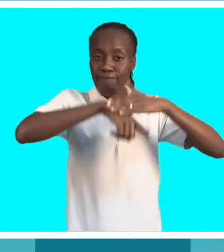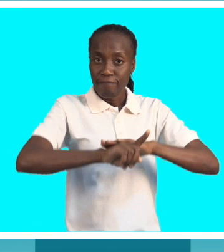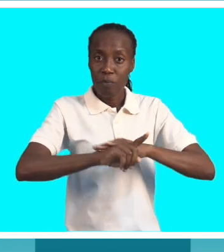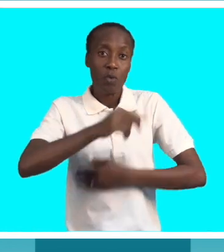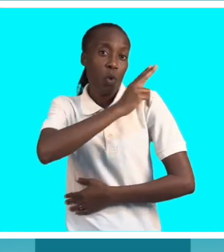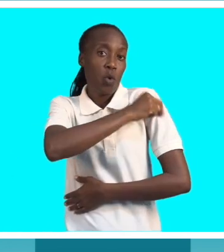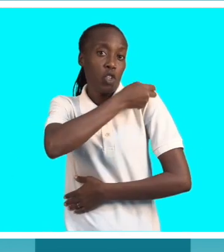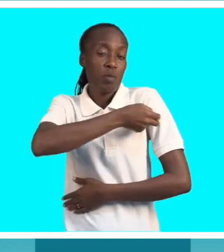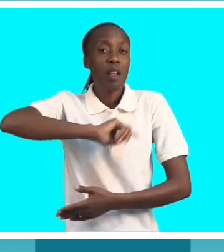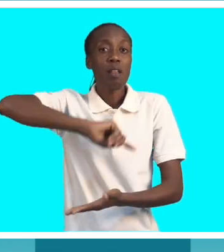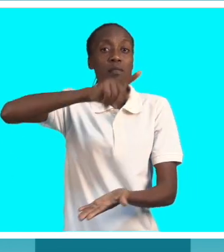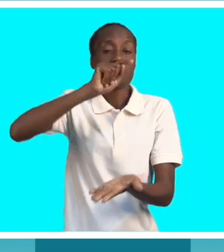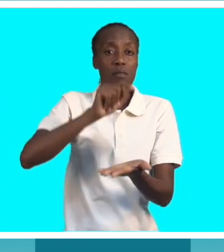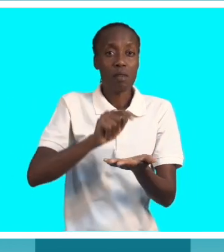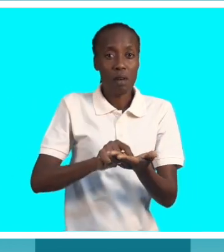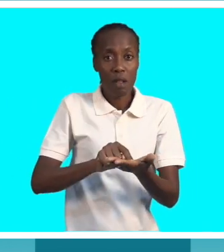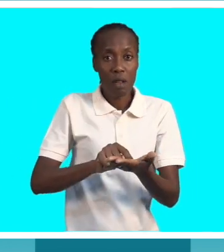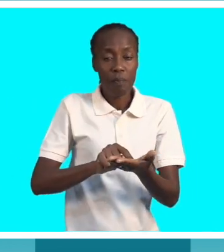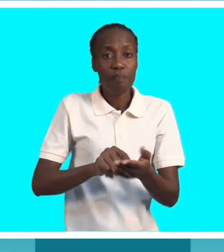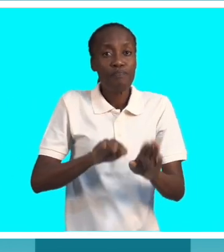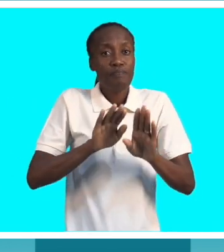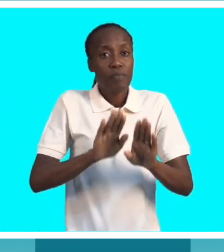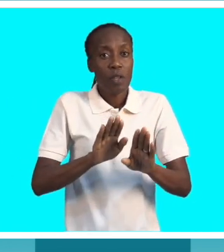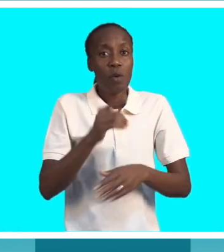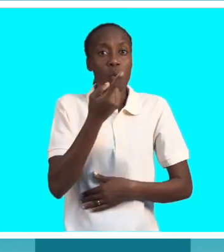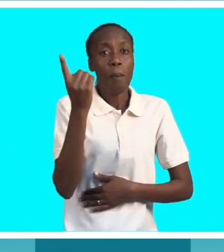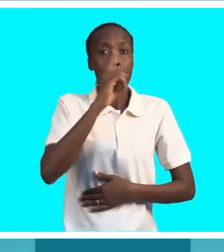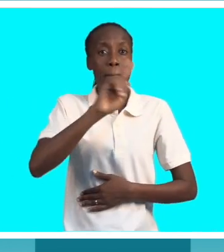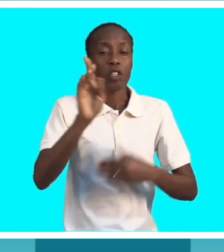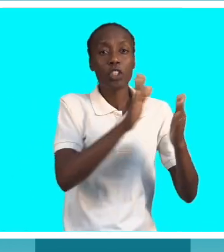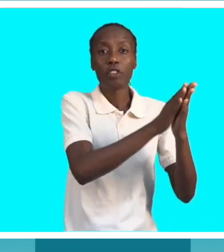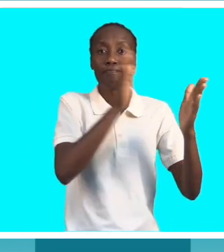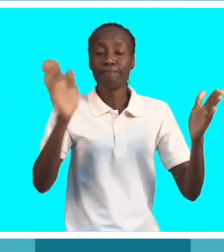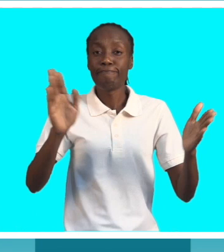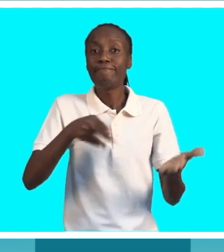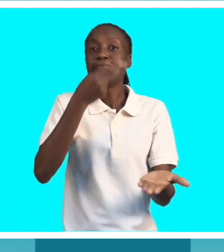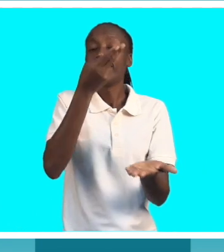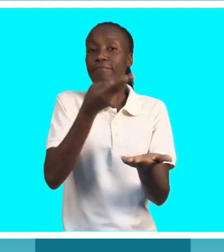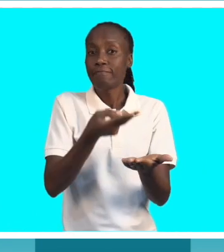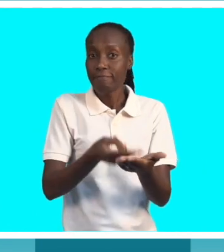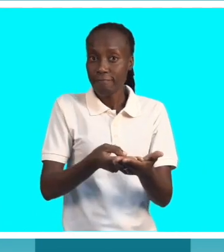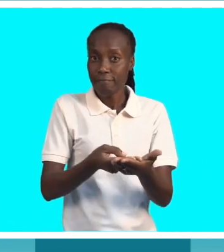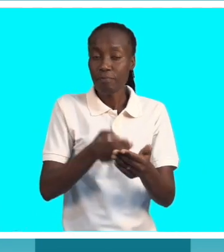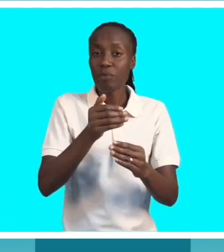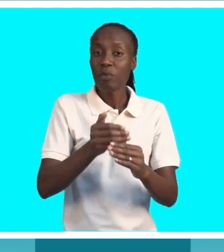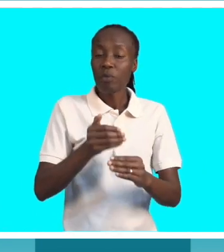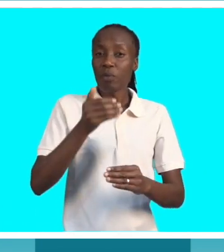hospital central e fiquei um mês de baixo. Depois de baixo teve